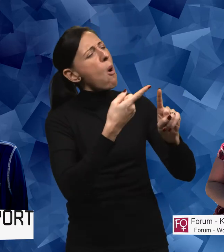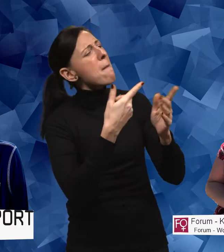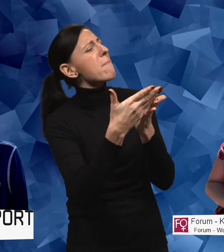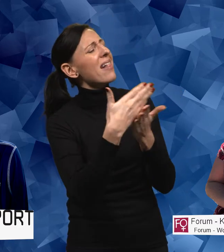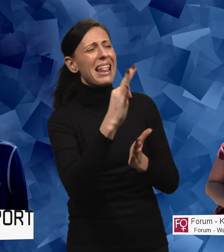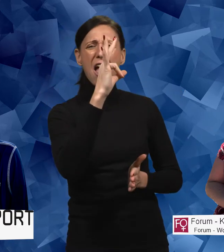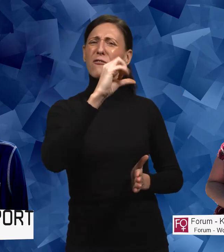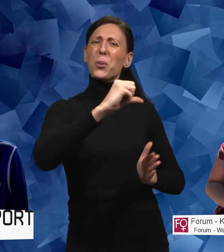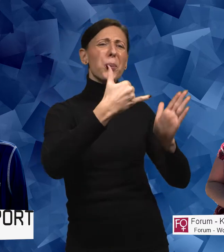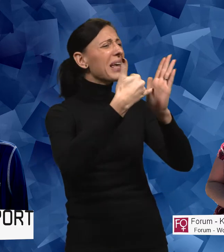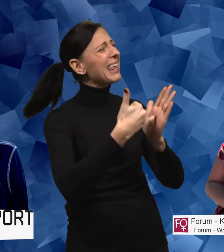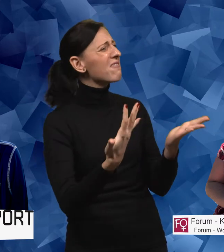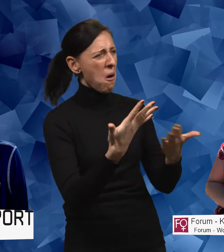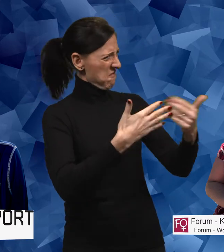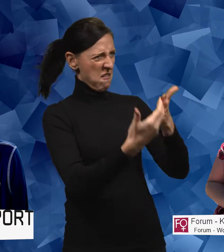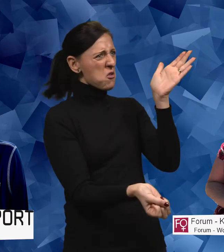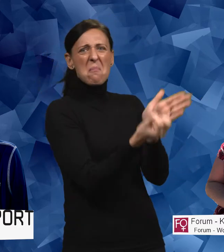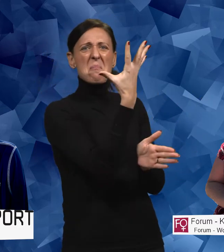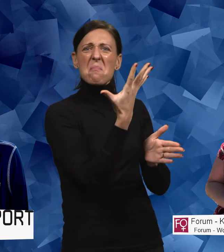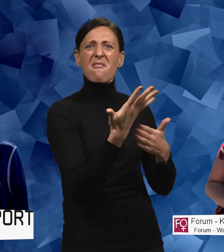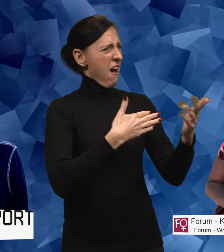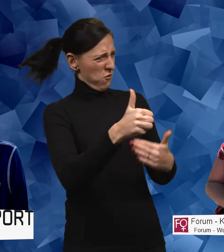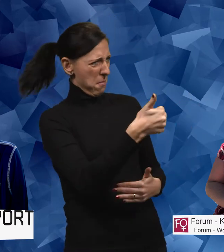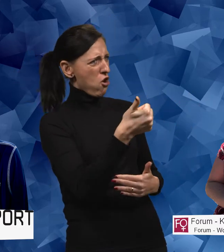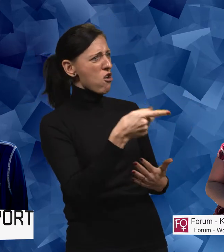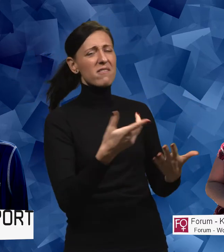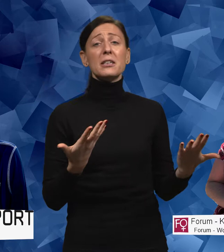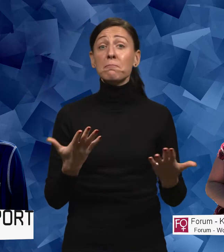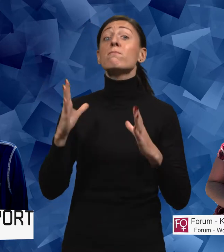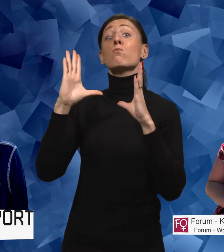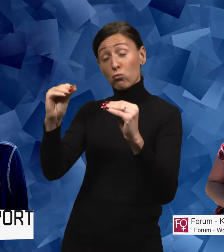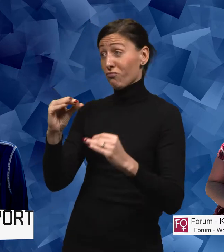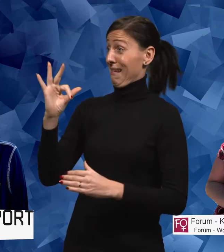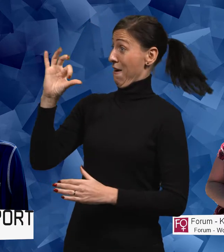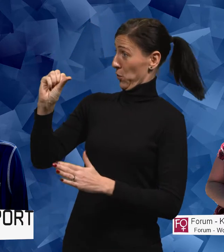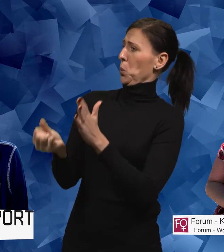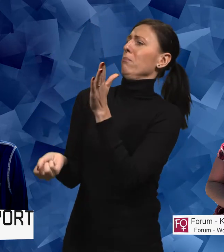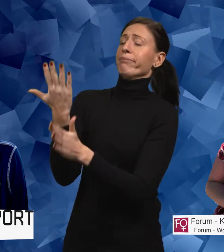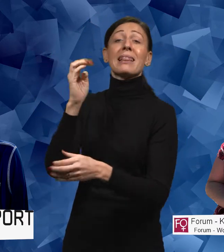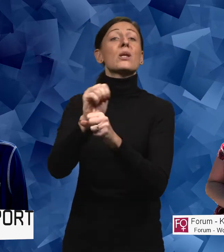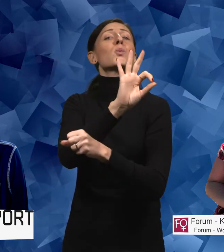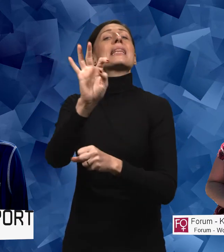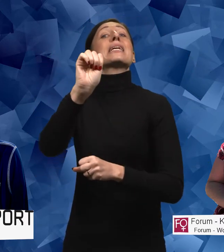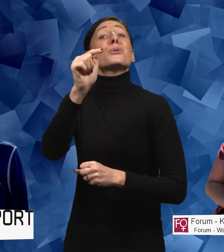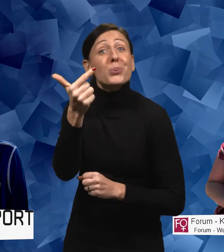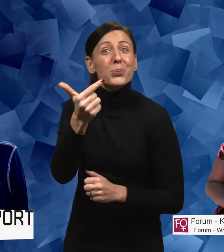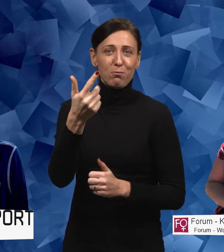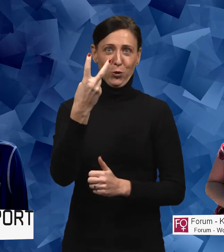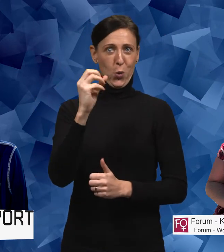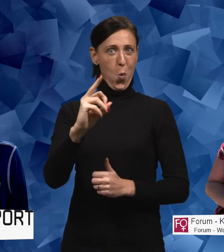lite om FQ? Varför startades FQ och varför behövs det? FQ bildades 1997 så vi firade